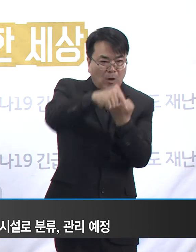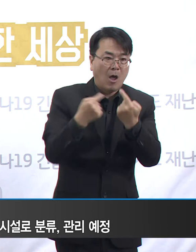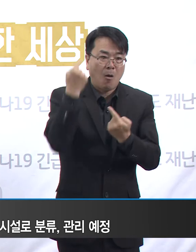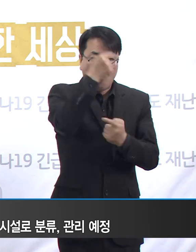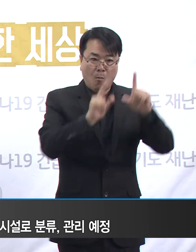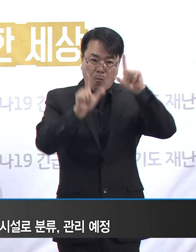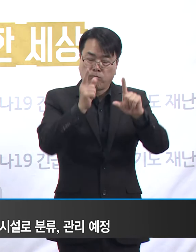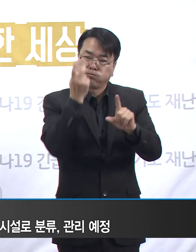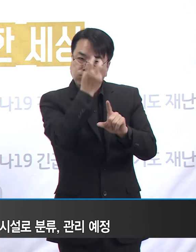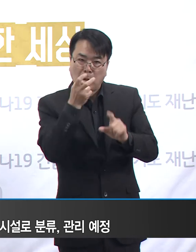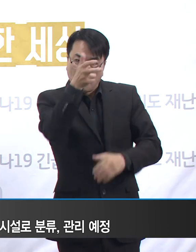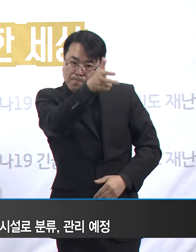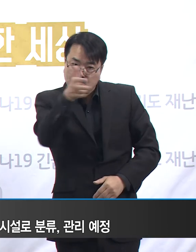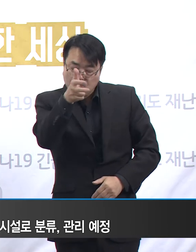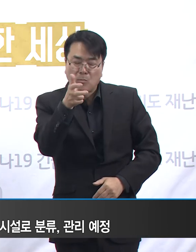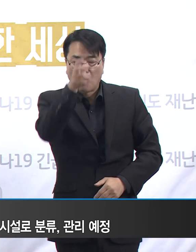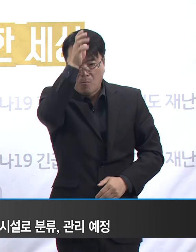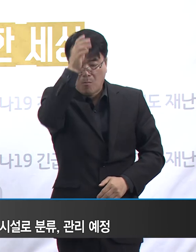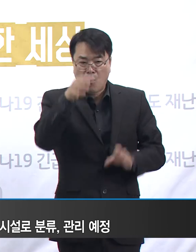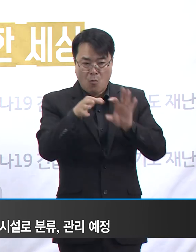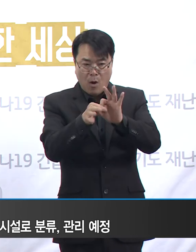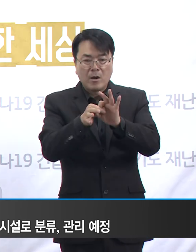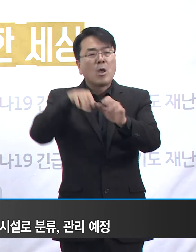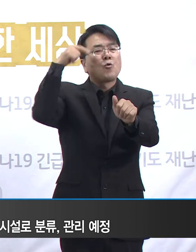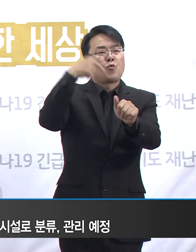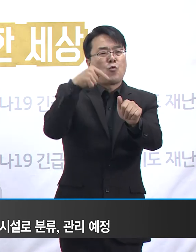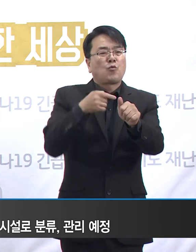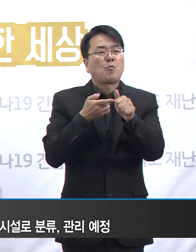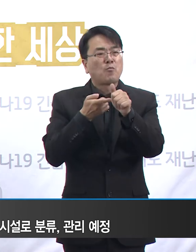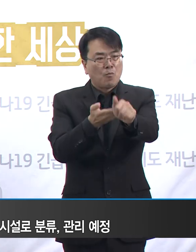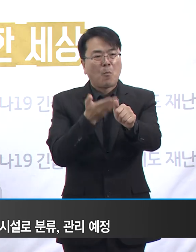온라인 감염관리 교육이 이뤄질 수 있도록 하겠습니다.